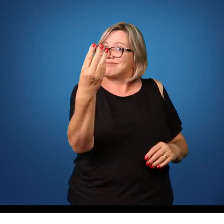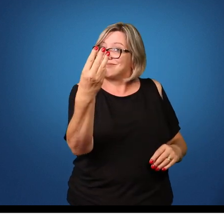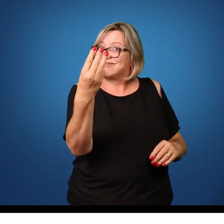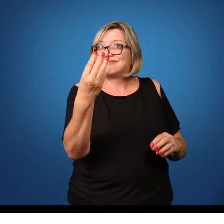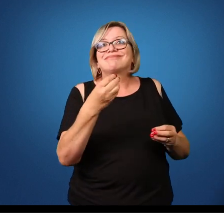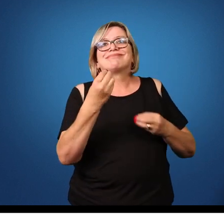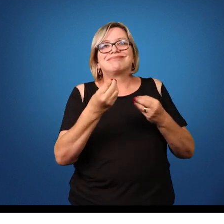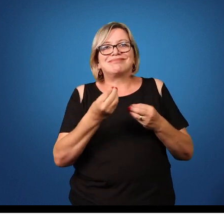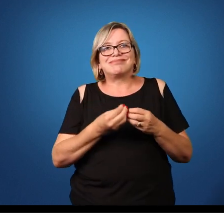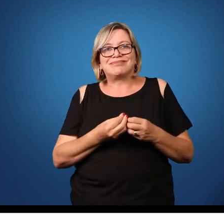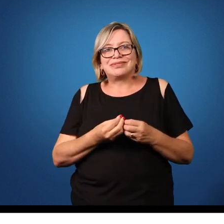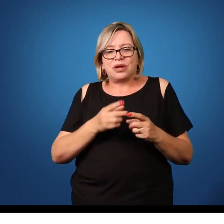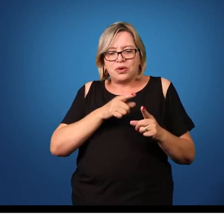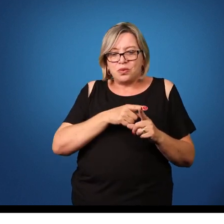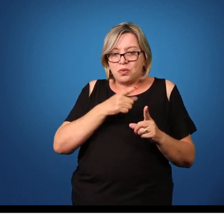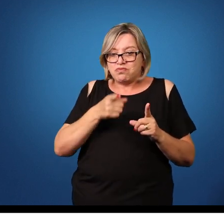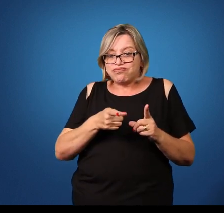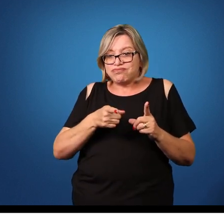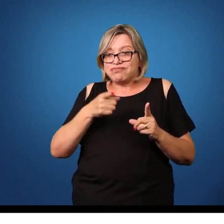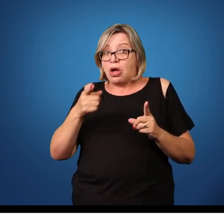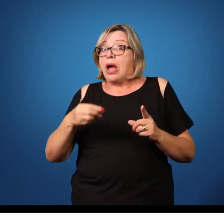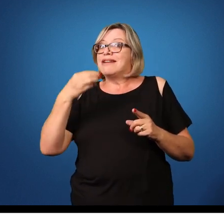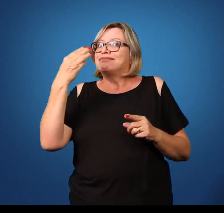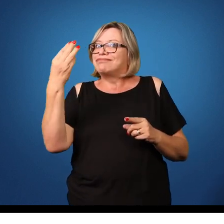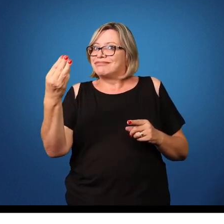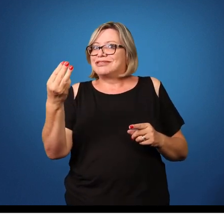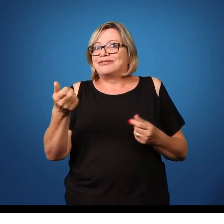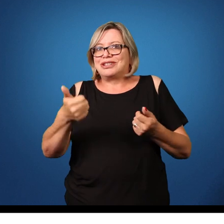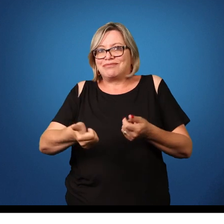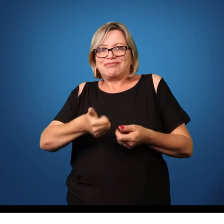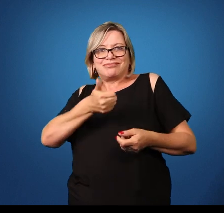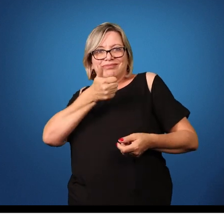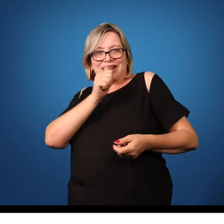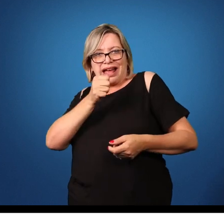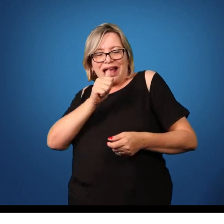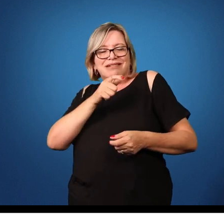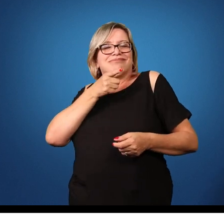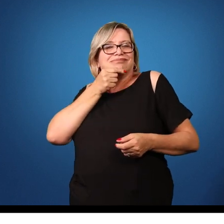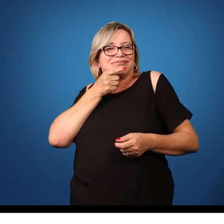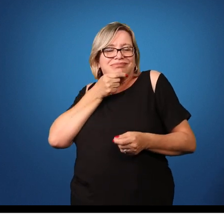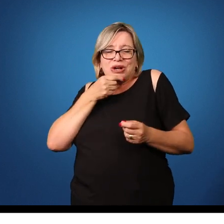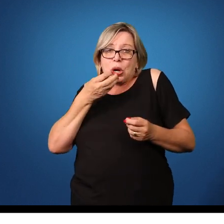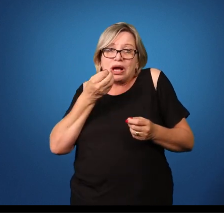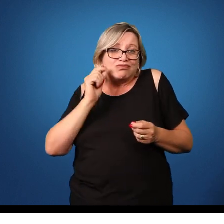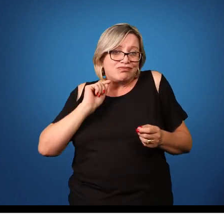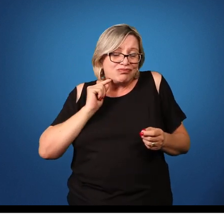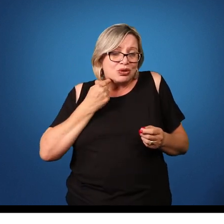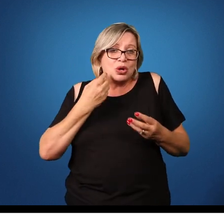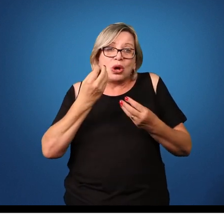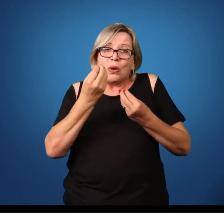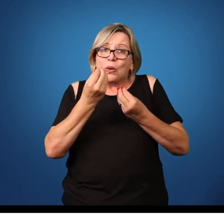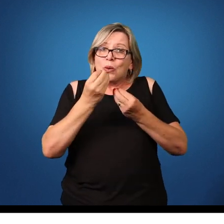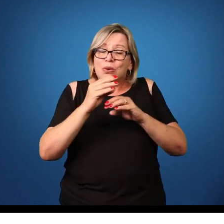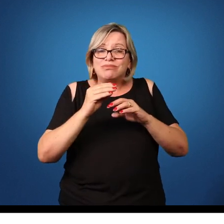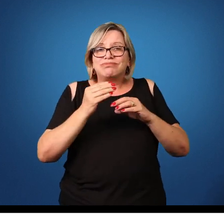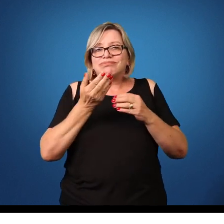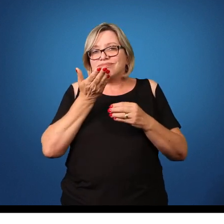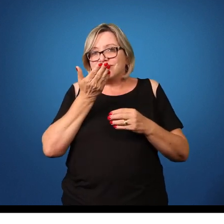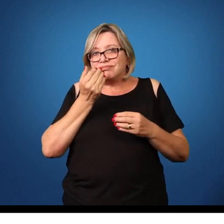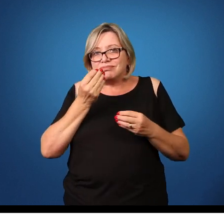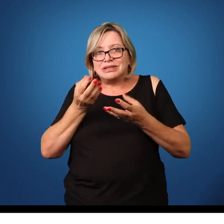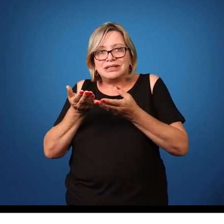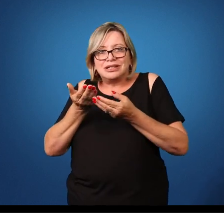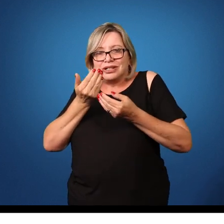larva 3 do áscarice lumbricoides. Então a ingestão desses ovos pode acarretar na doença que a gente